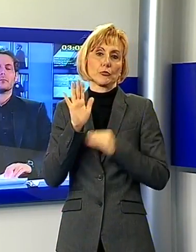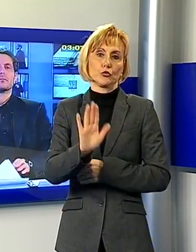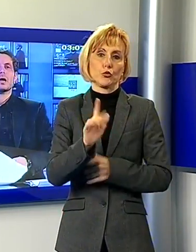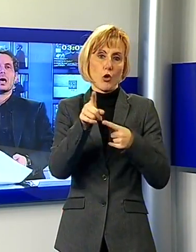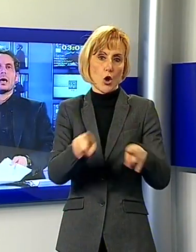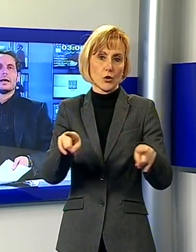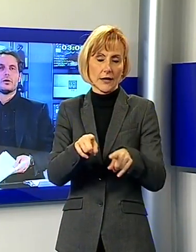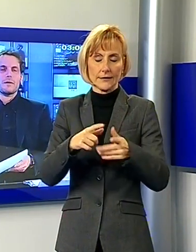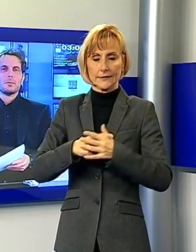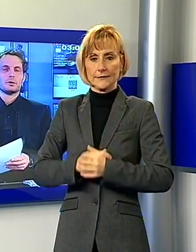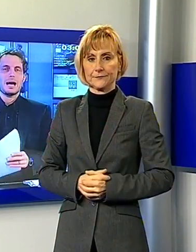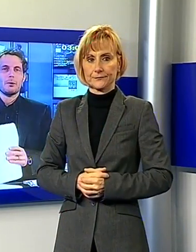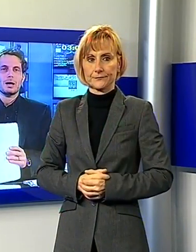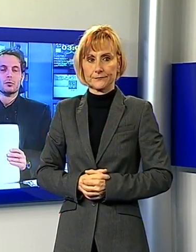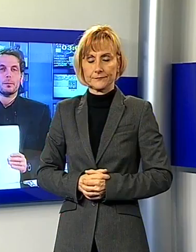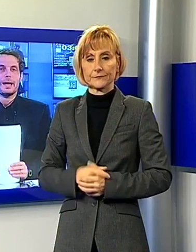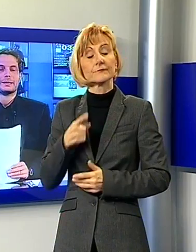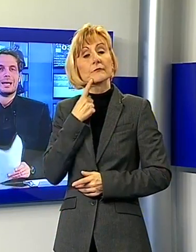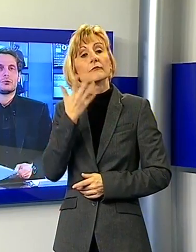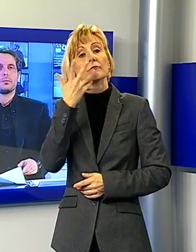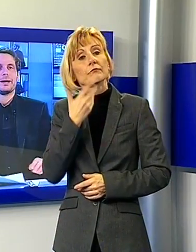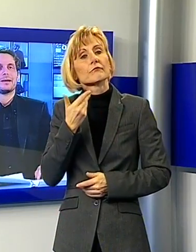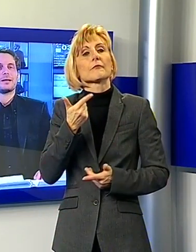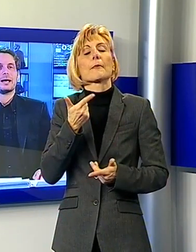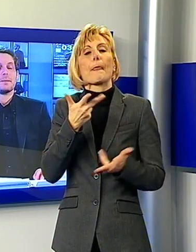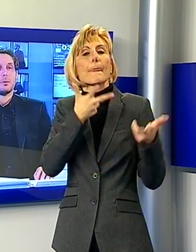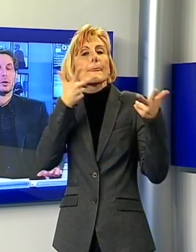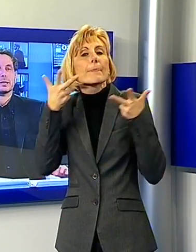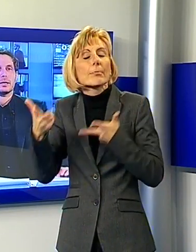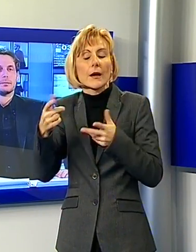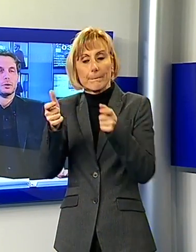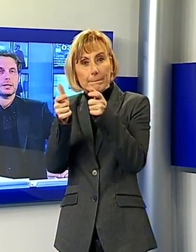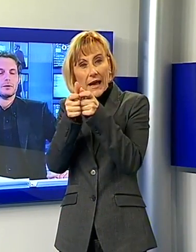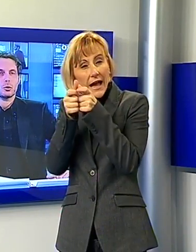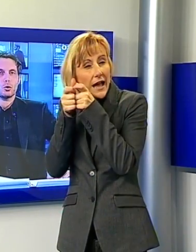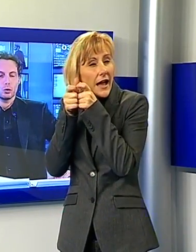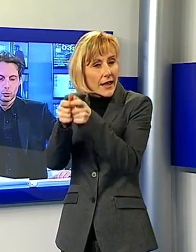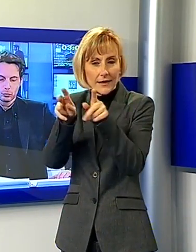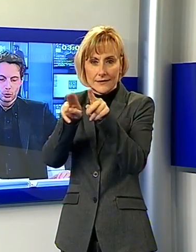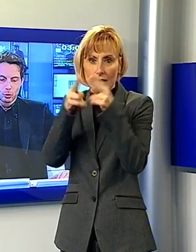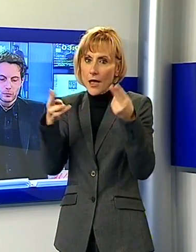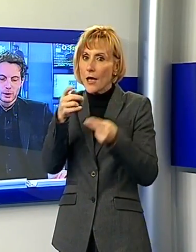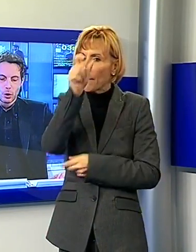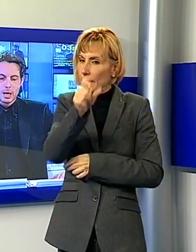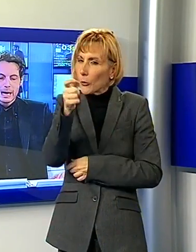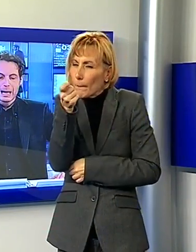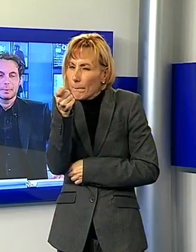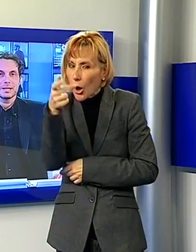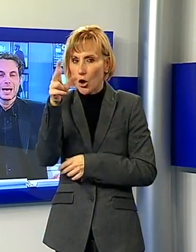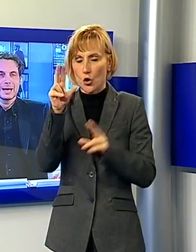E ora vi portiamo alla scoperta di un paese che in pochi, in pochi davvero conoscono ovvero Caprignana